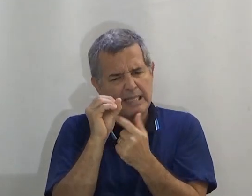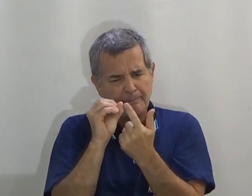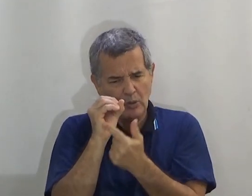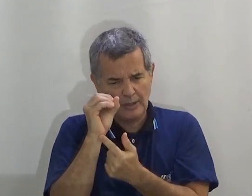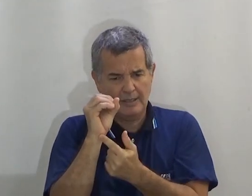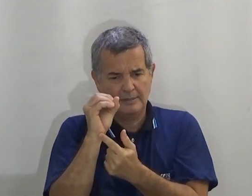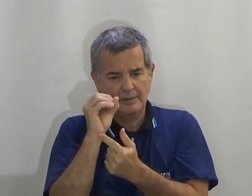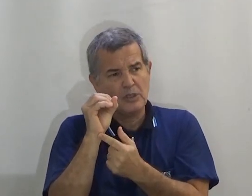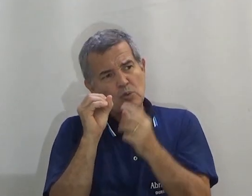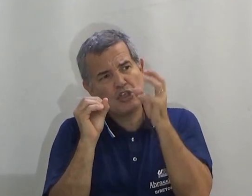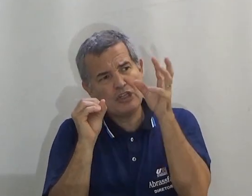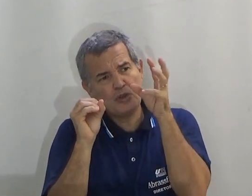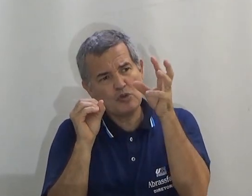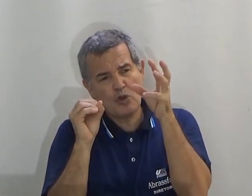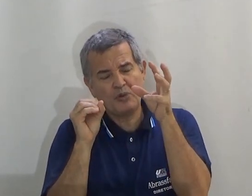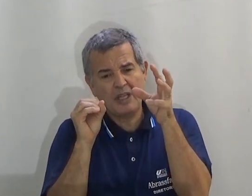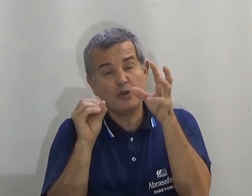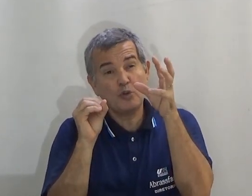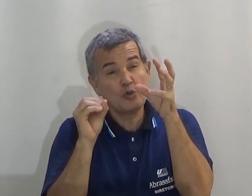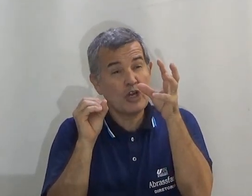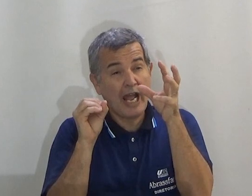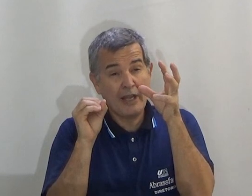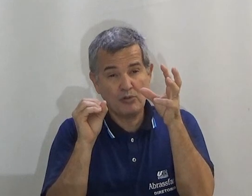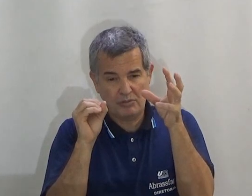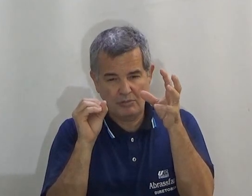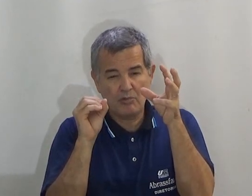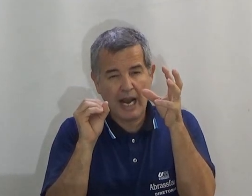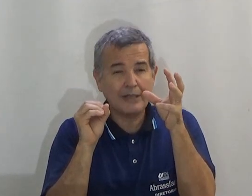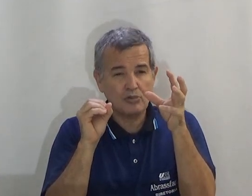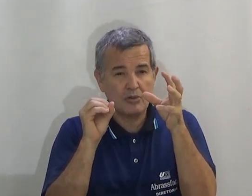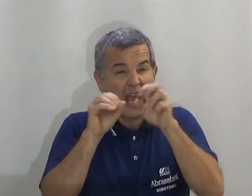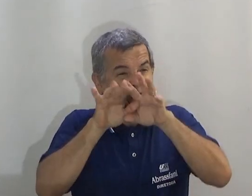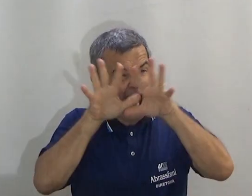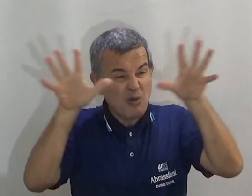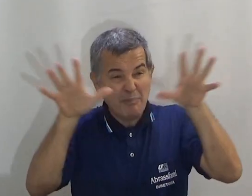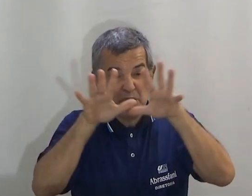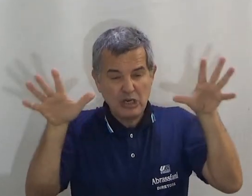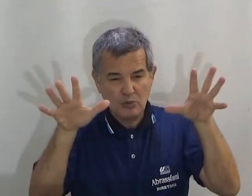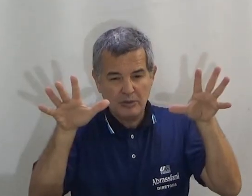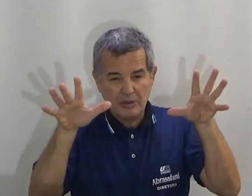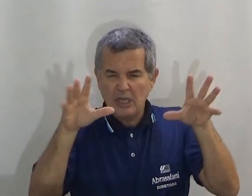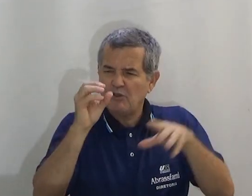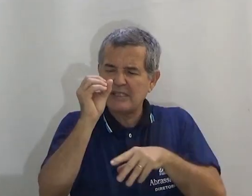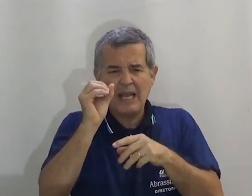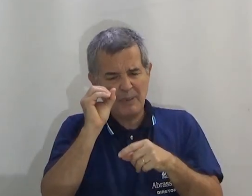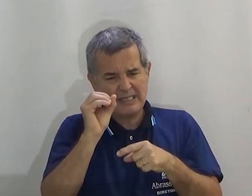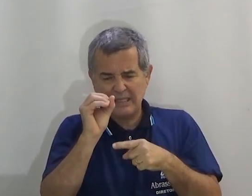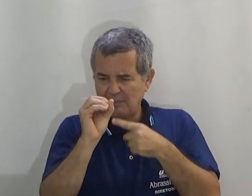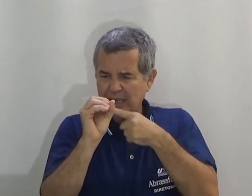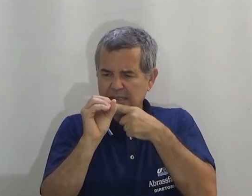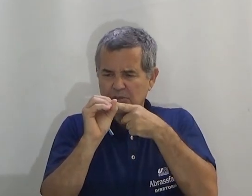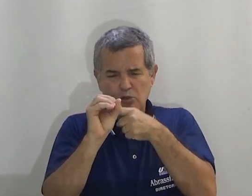Esta bola, do jeito que o sol tem, todos os raios dourados, raio abrindo, você